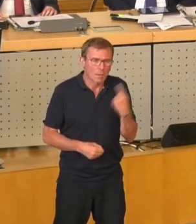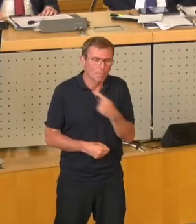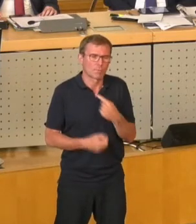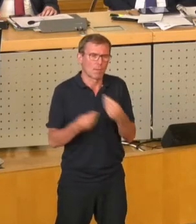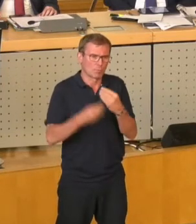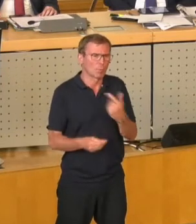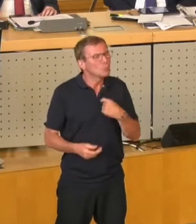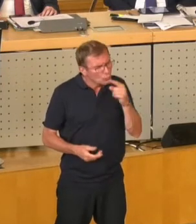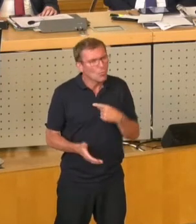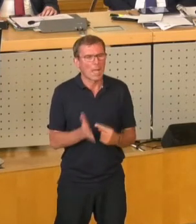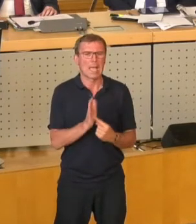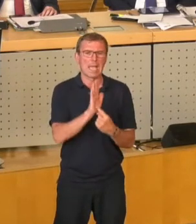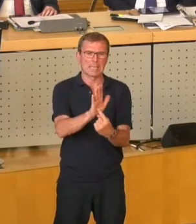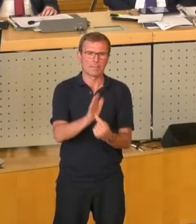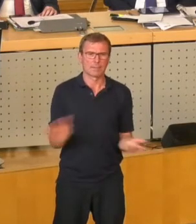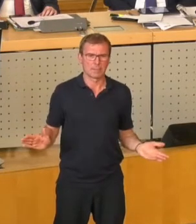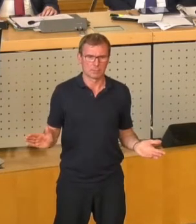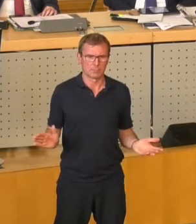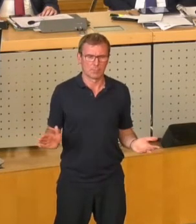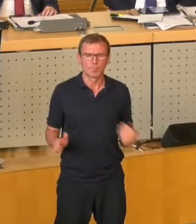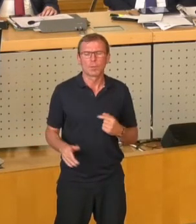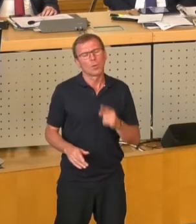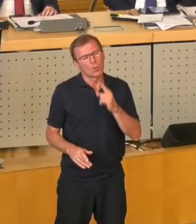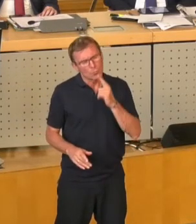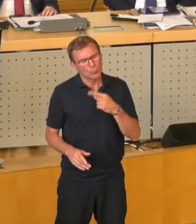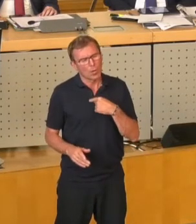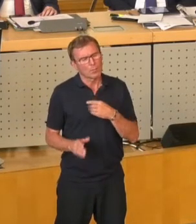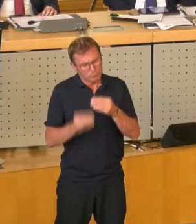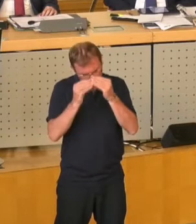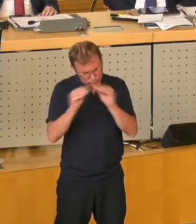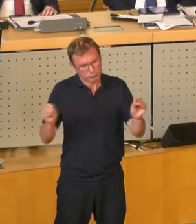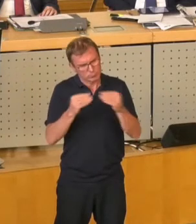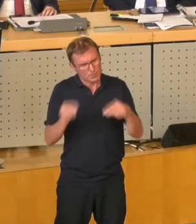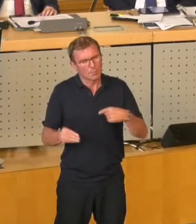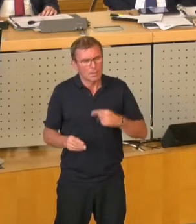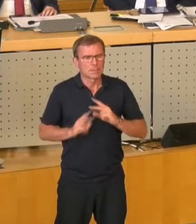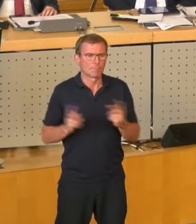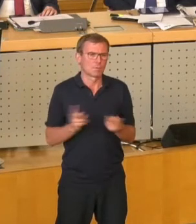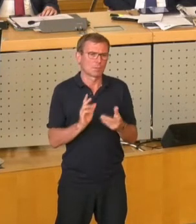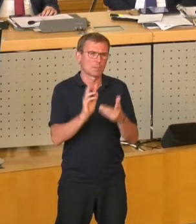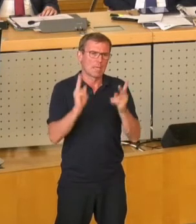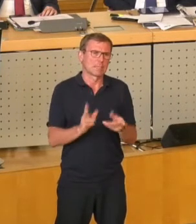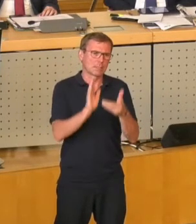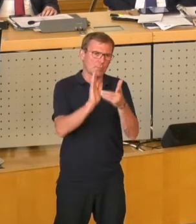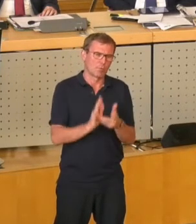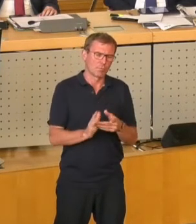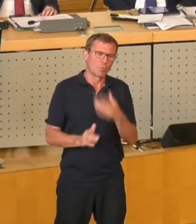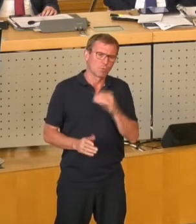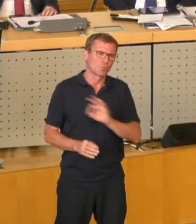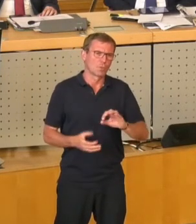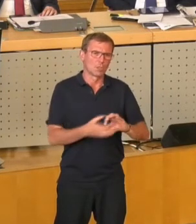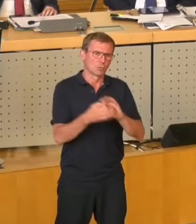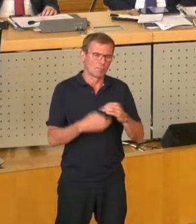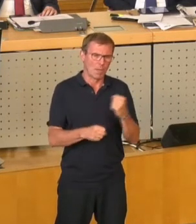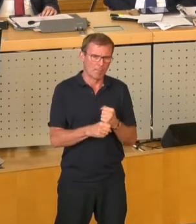hingewiesen, und ich kann es Ihnen immer wieder nur in das Stammbuch schreiben, miteinander in der Zusammenarbeit. So, dann